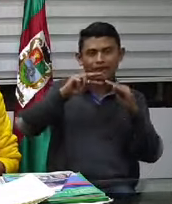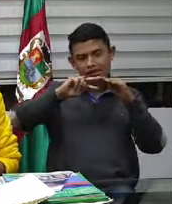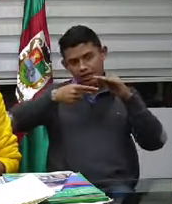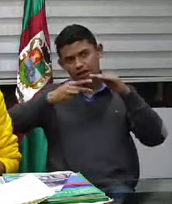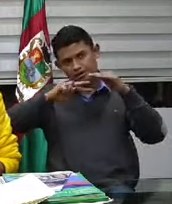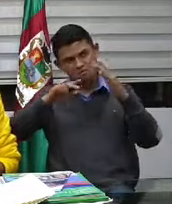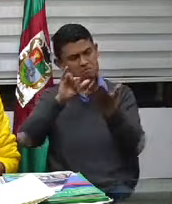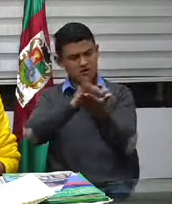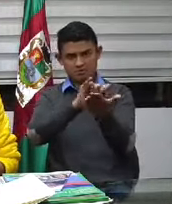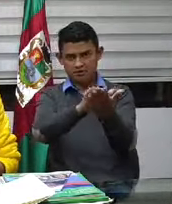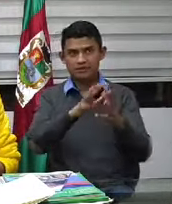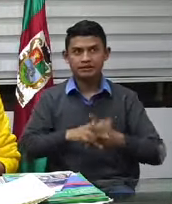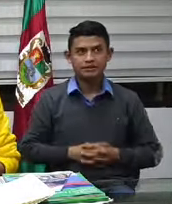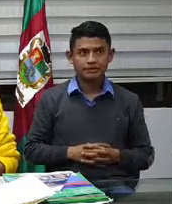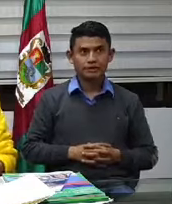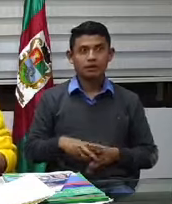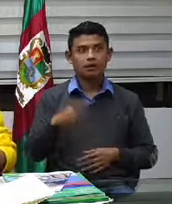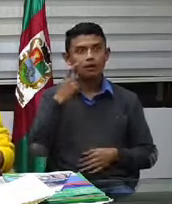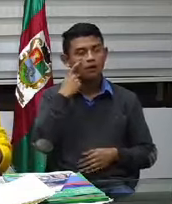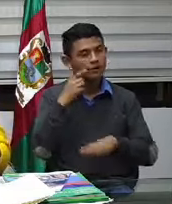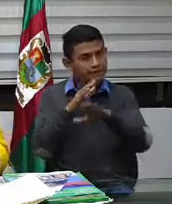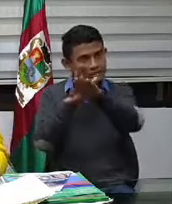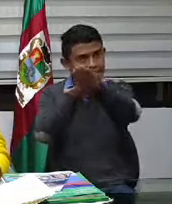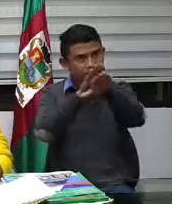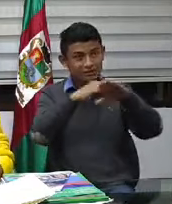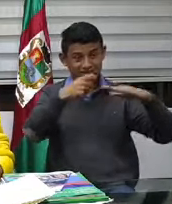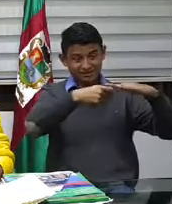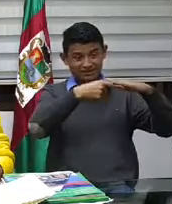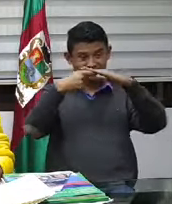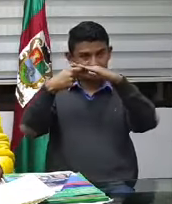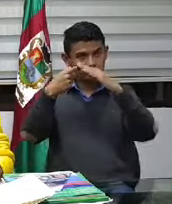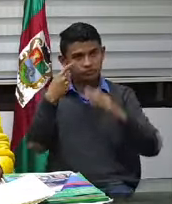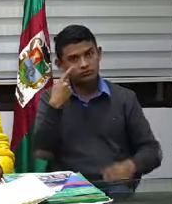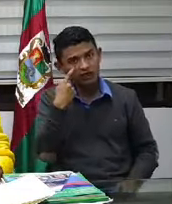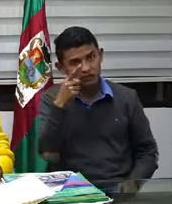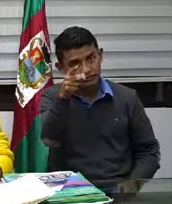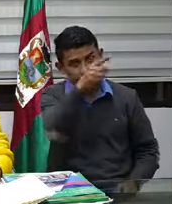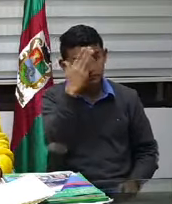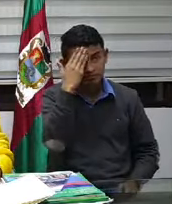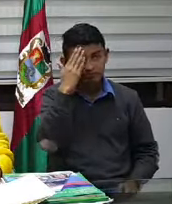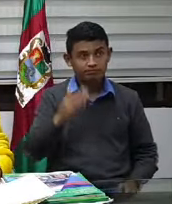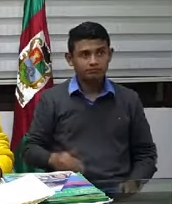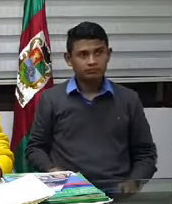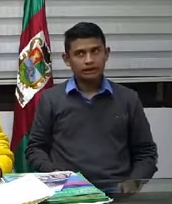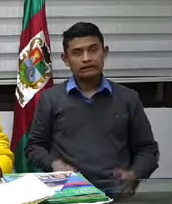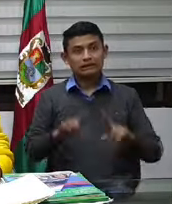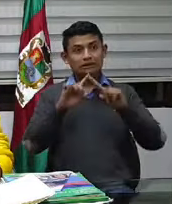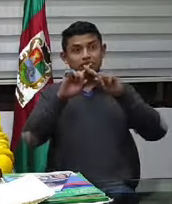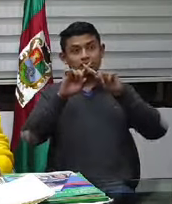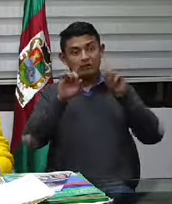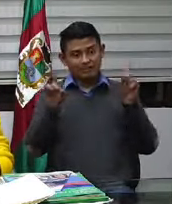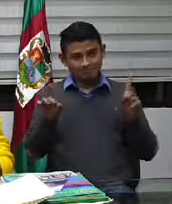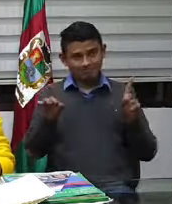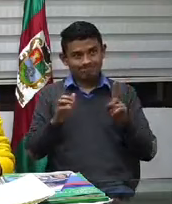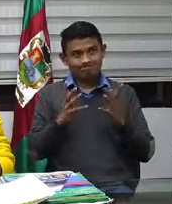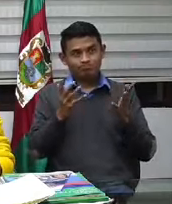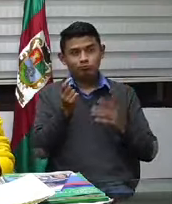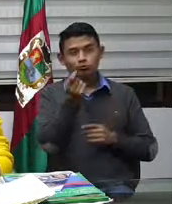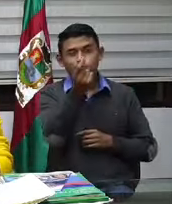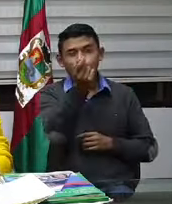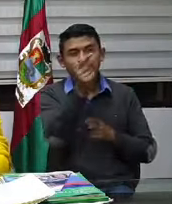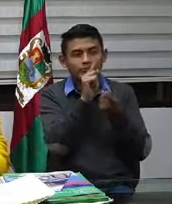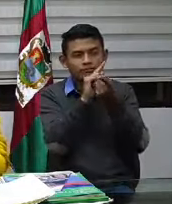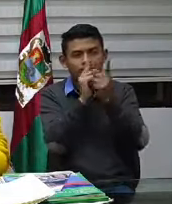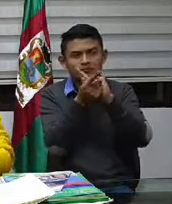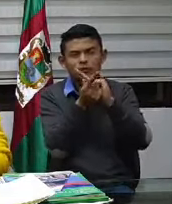guardados, entonces, bueno, no se expongan. Y lo que sí vamos a hacer ante la solicitud de algunos ciudadanos es aumentar la frecuencia